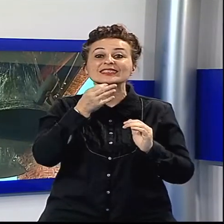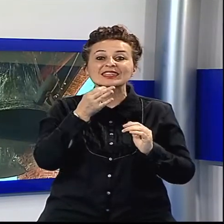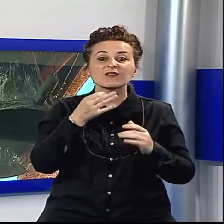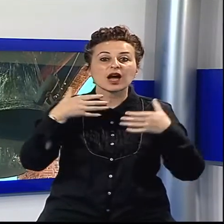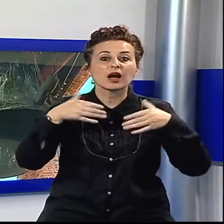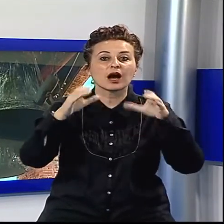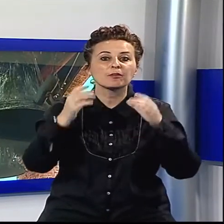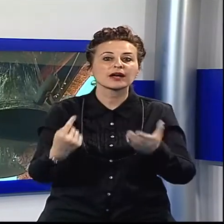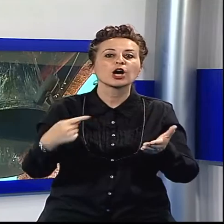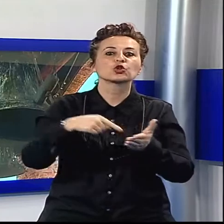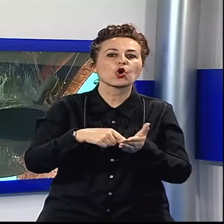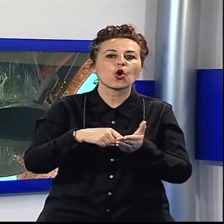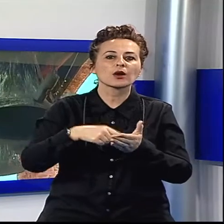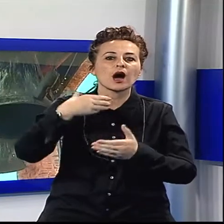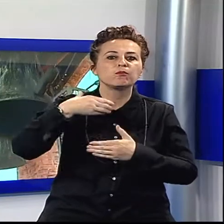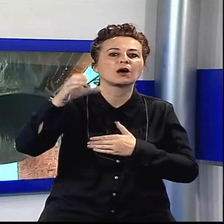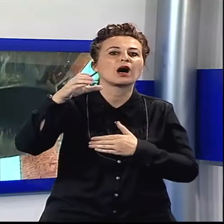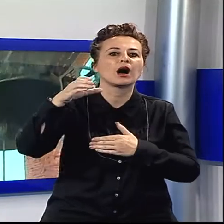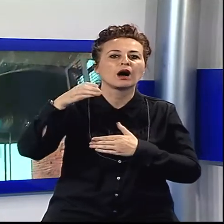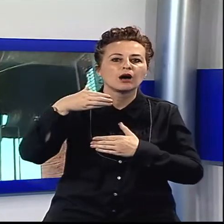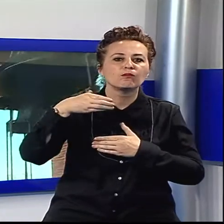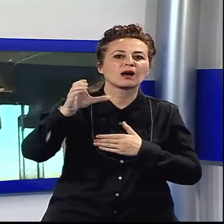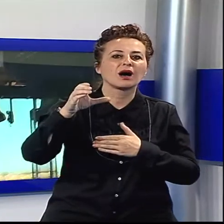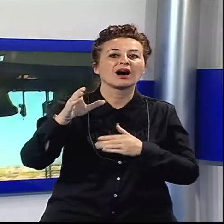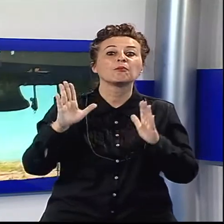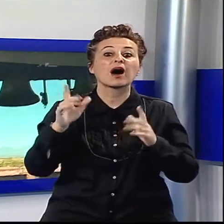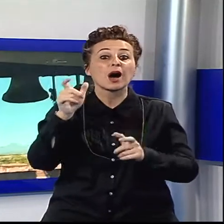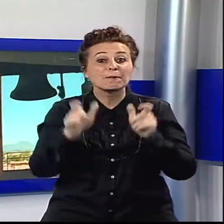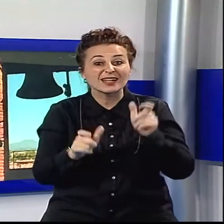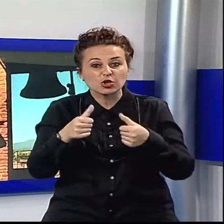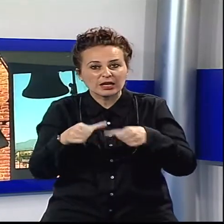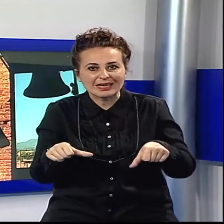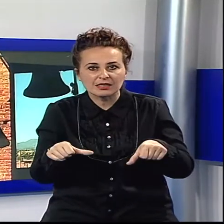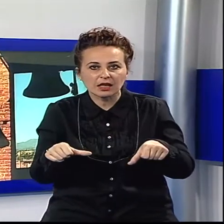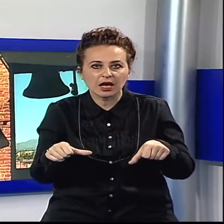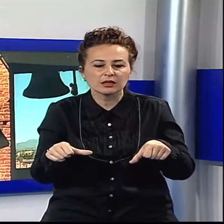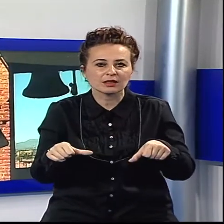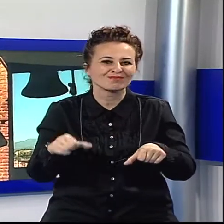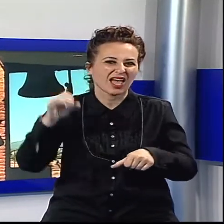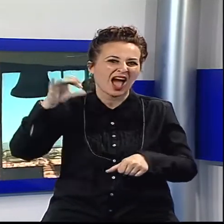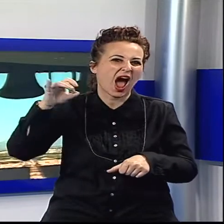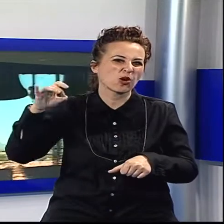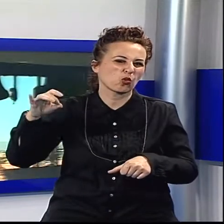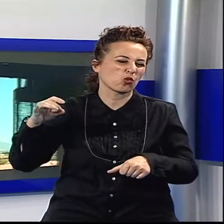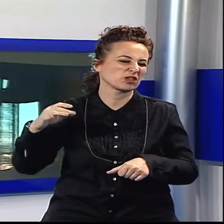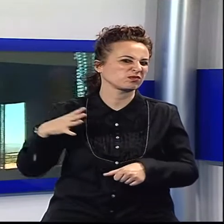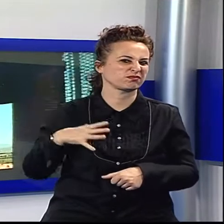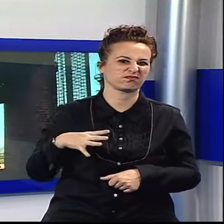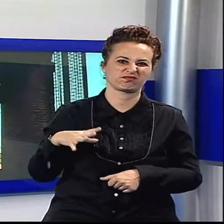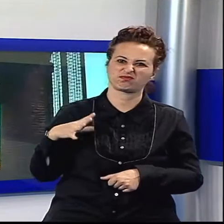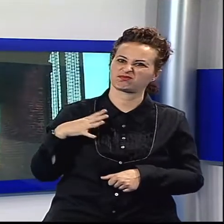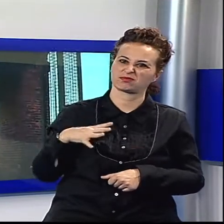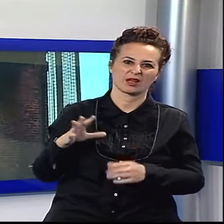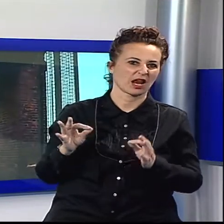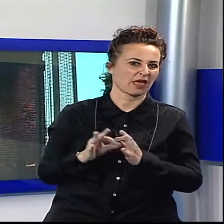tempo a Lucca. Ma il ritorno alla tradizione non è stato gradito da tutti, anzi, alcuni residenti in centro storico hanno